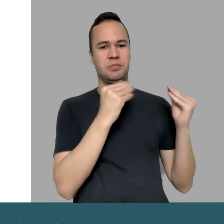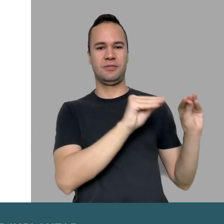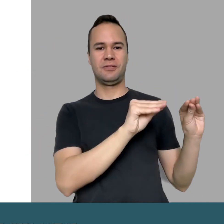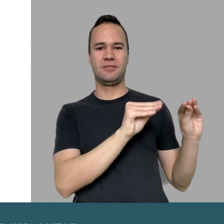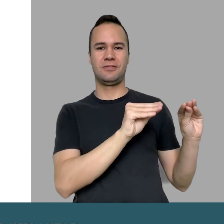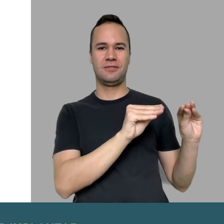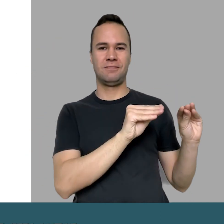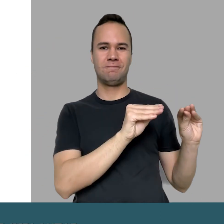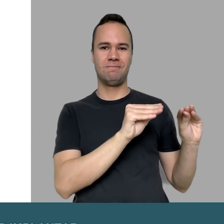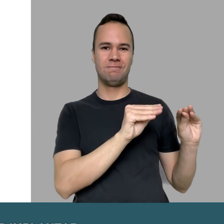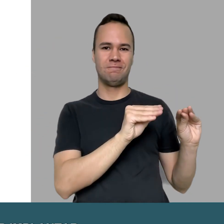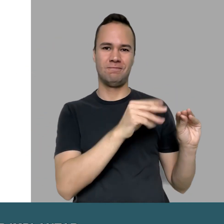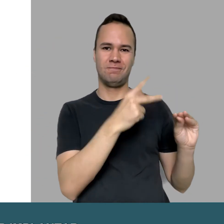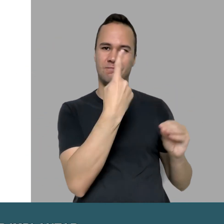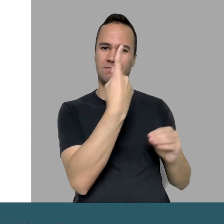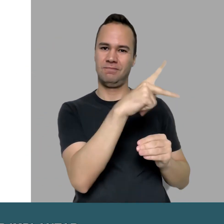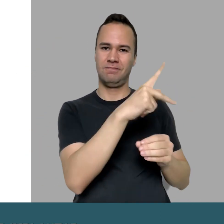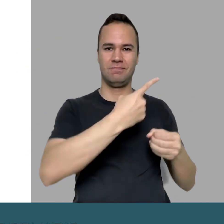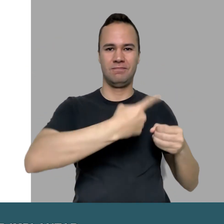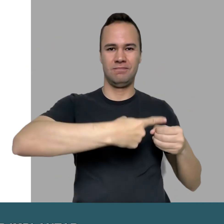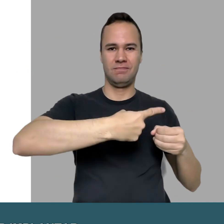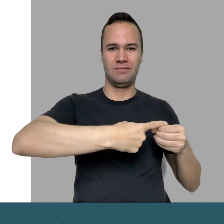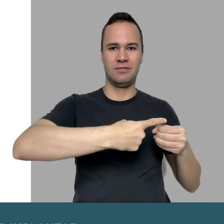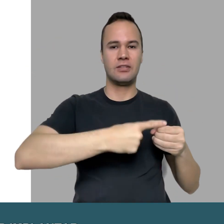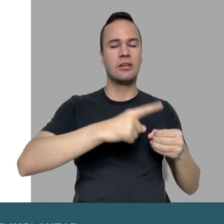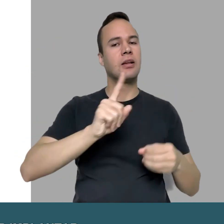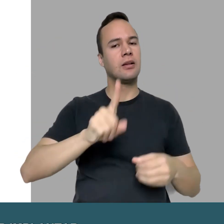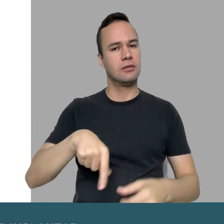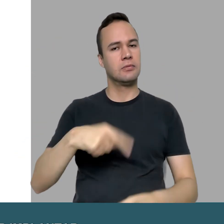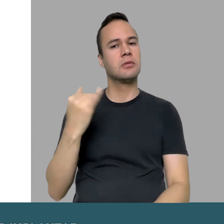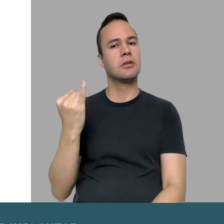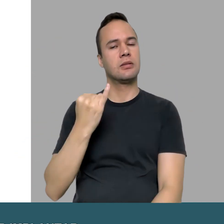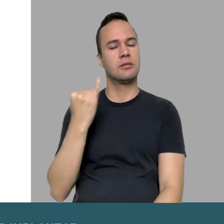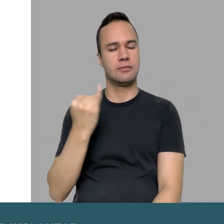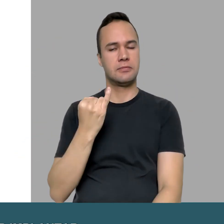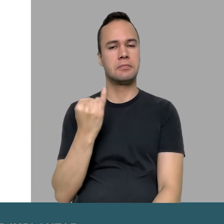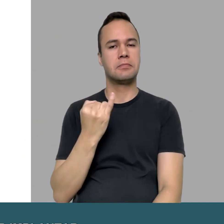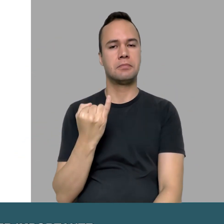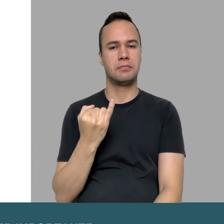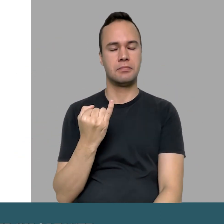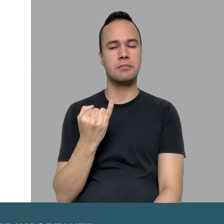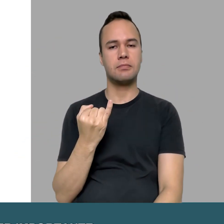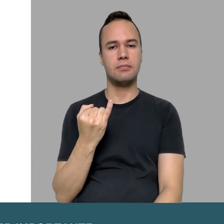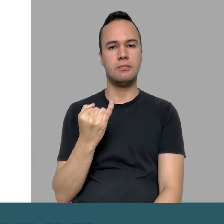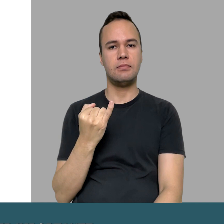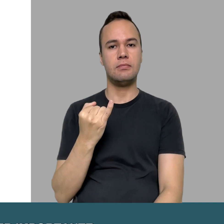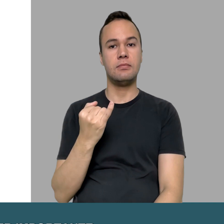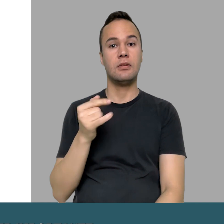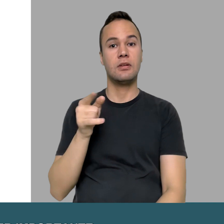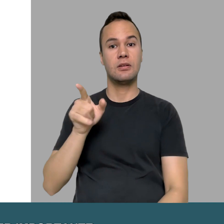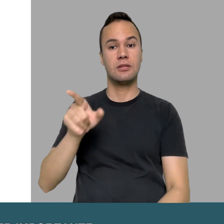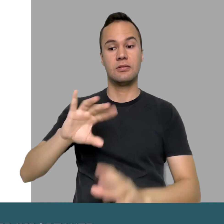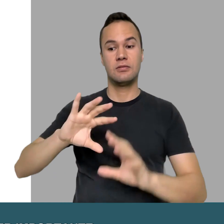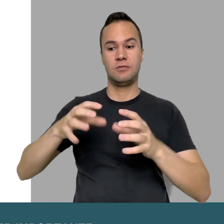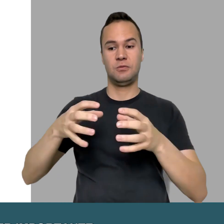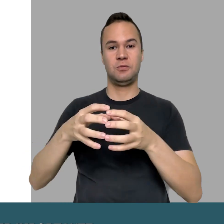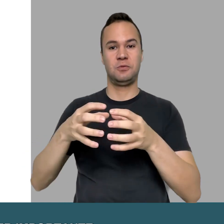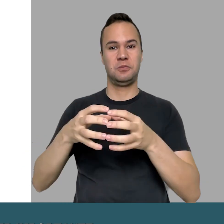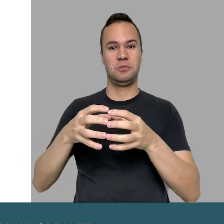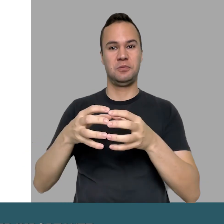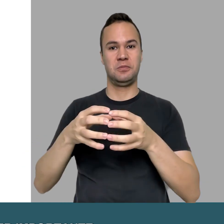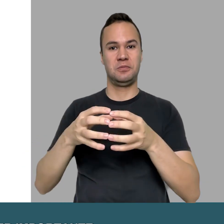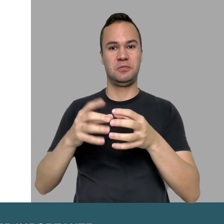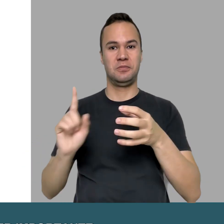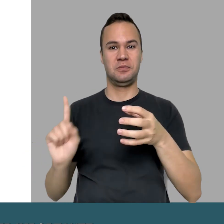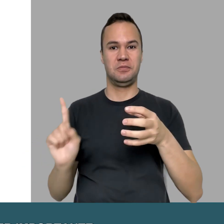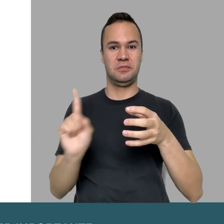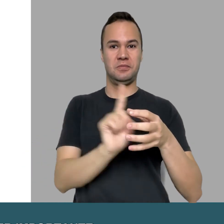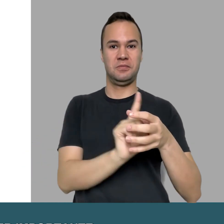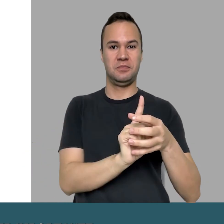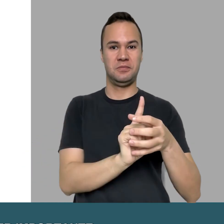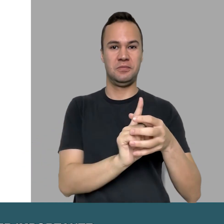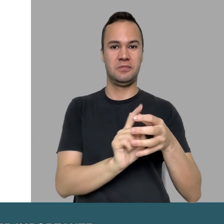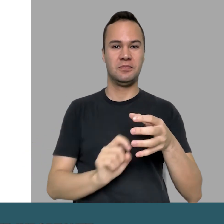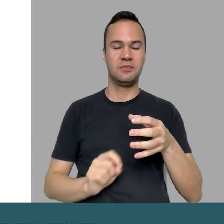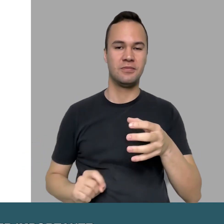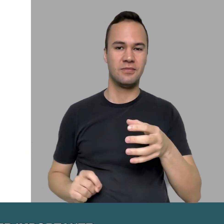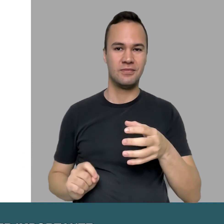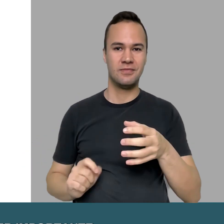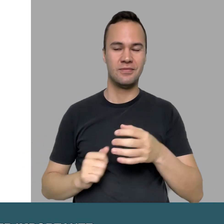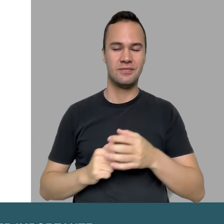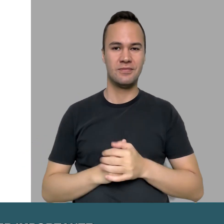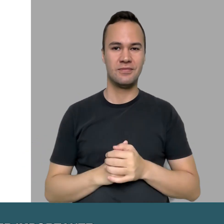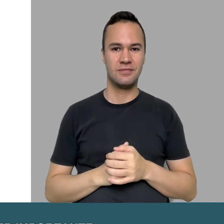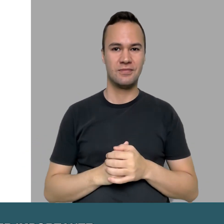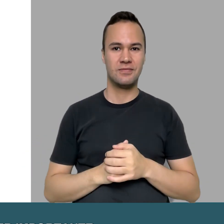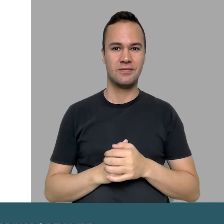poder implantar nas suas cidades. Então, é super importante fazer